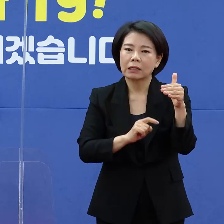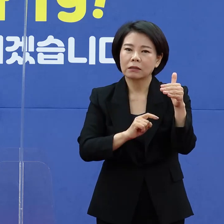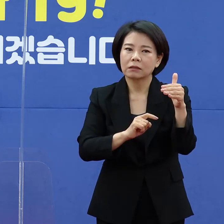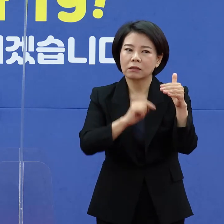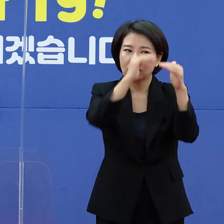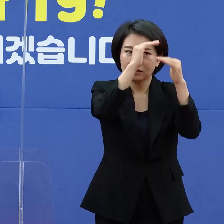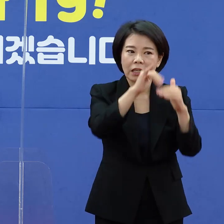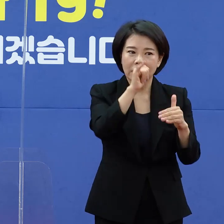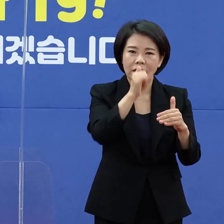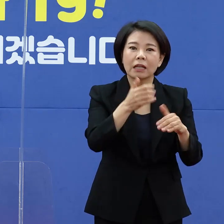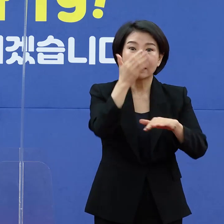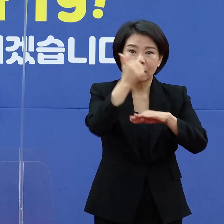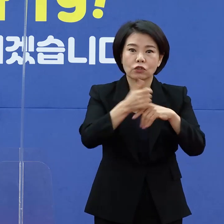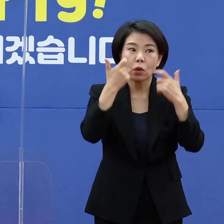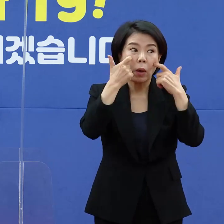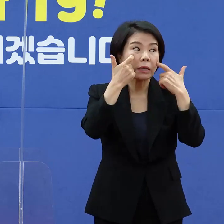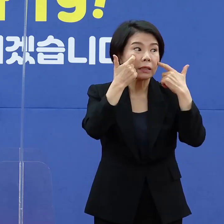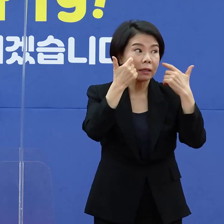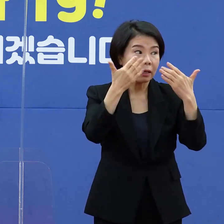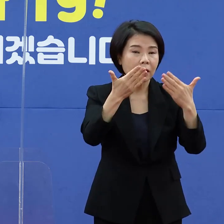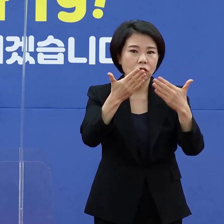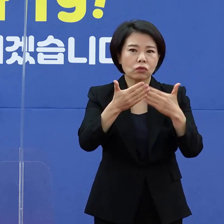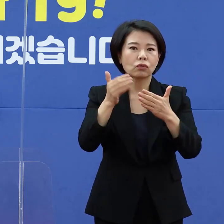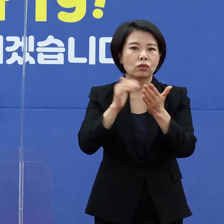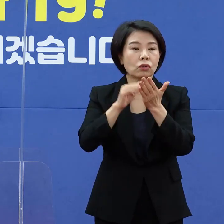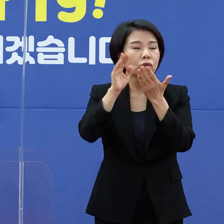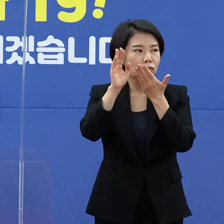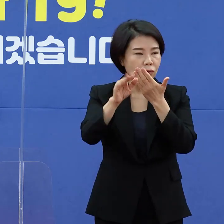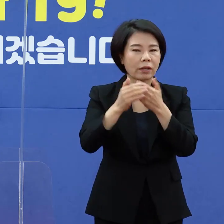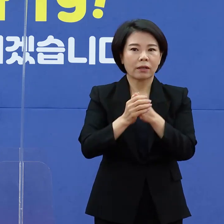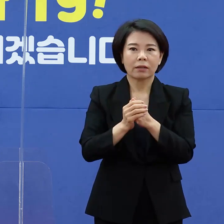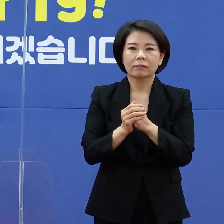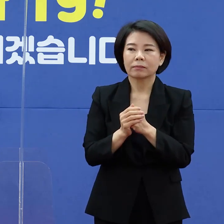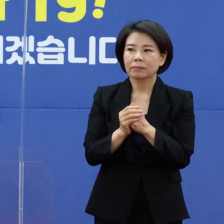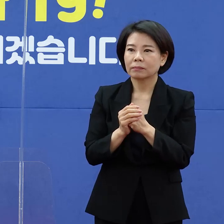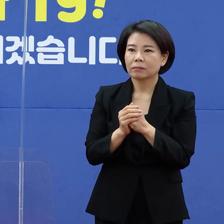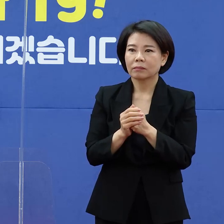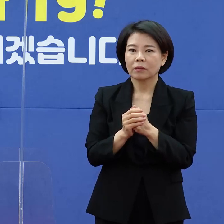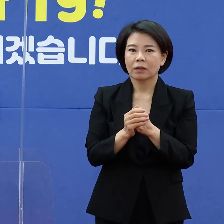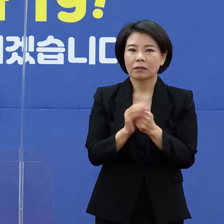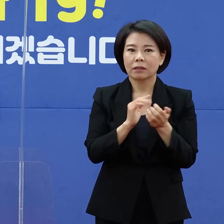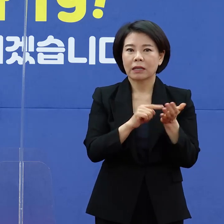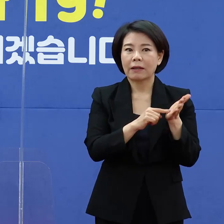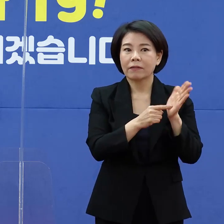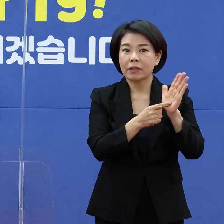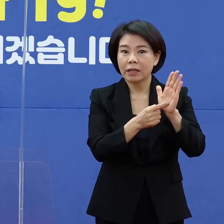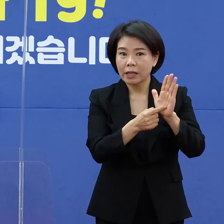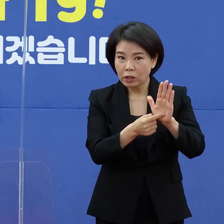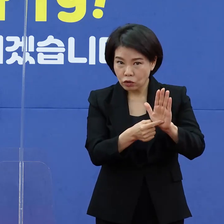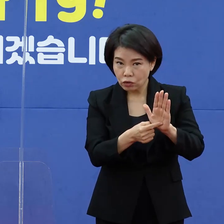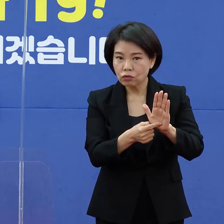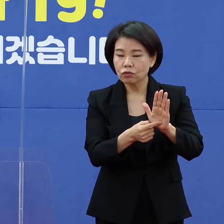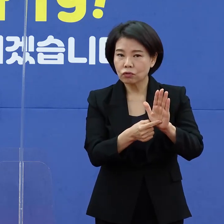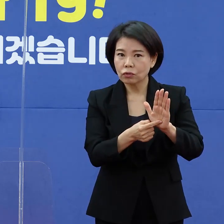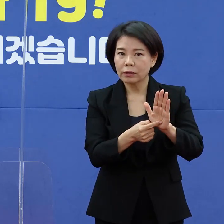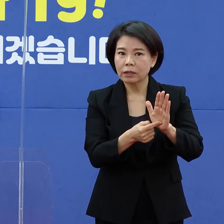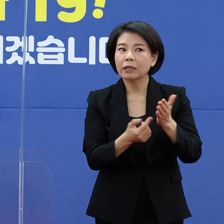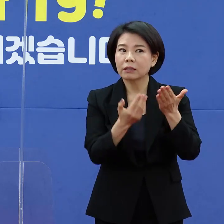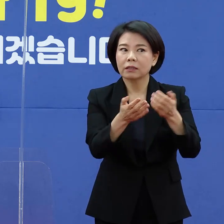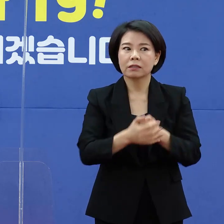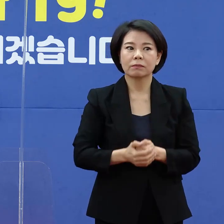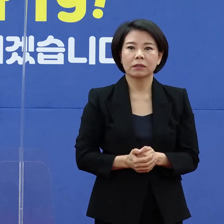이 부분은 좀 확인해서 참 후에 안내할 수 있는 체계를 말씀드리도록 하겠습니다.